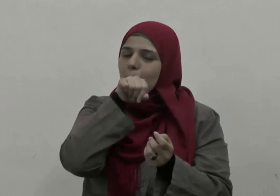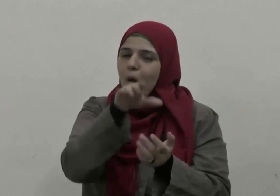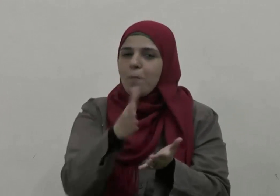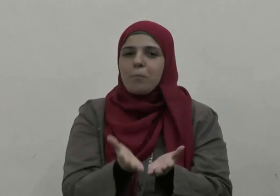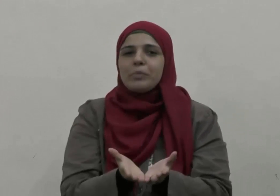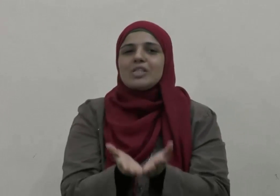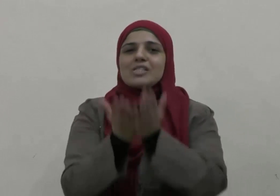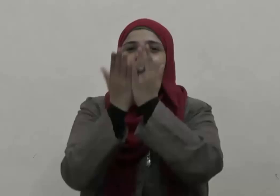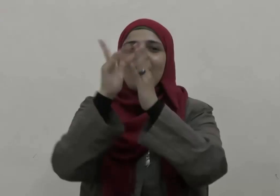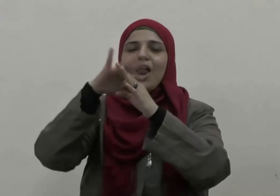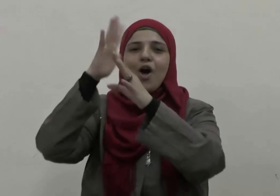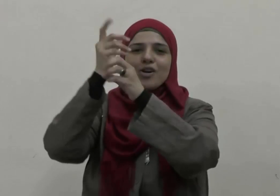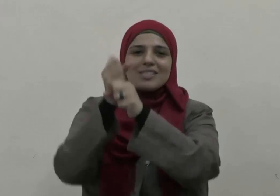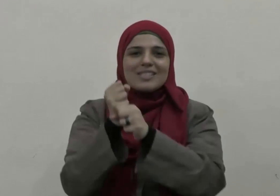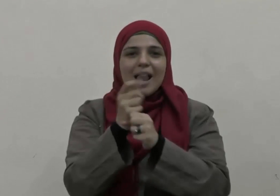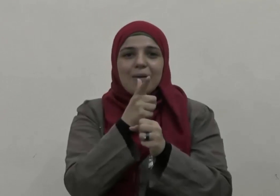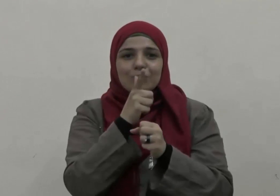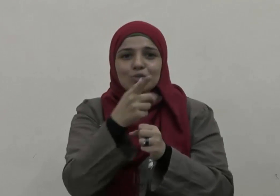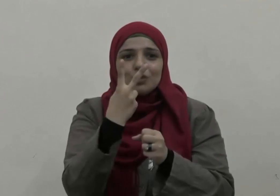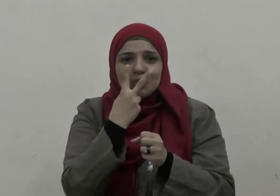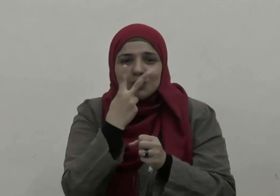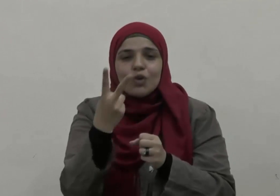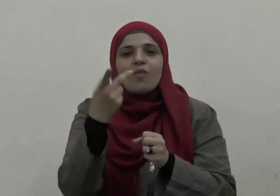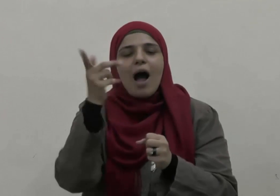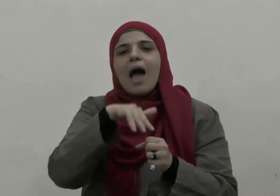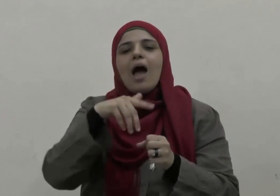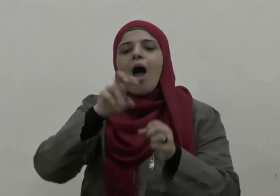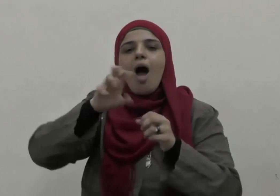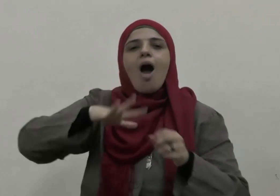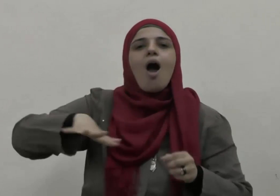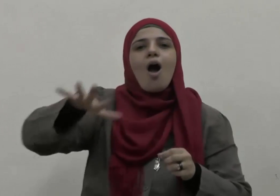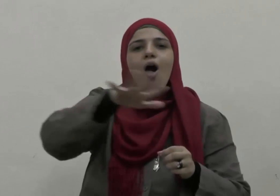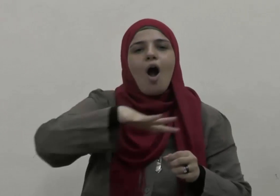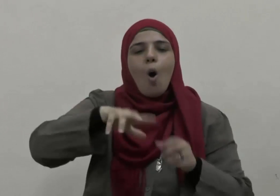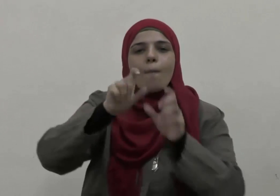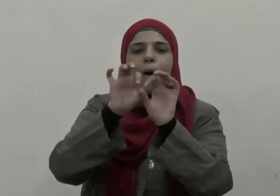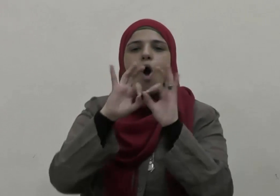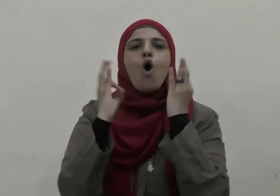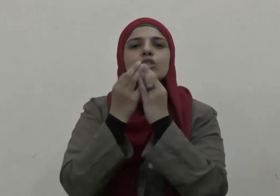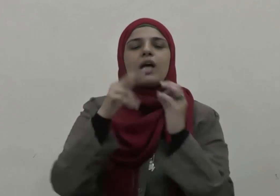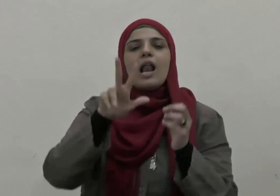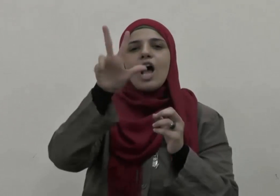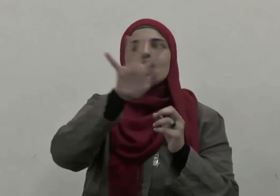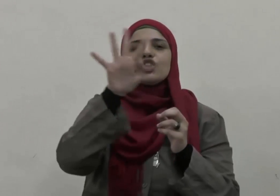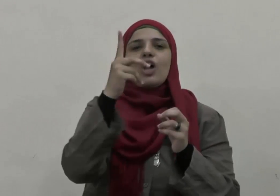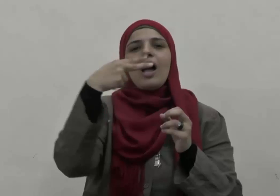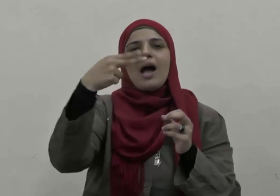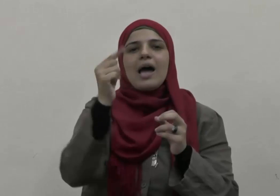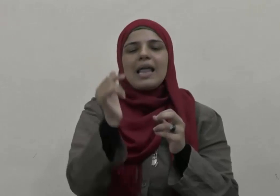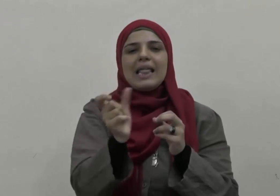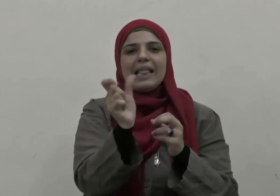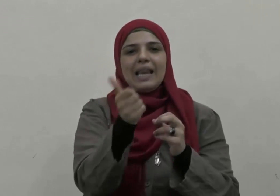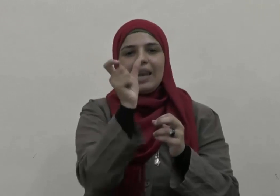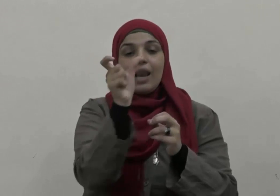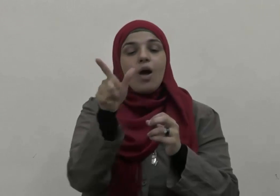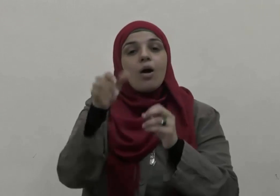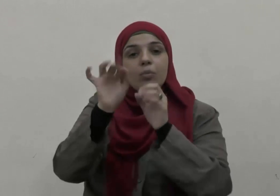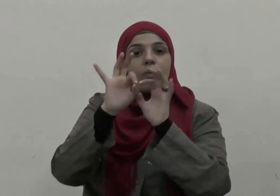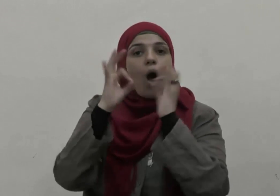النبي صلى الله عليه وسلم على الأشعريين بأبلغ فناء عندما